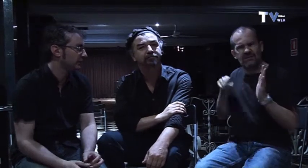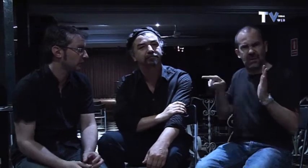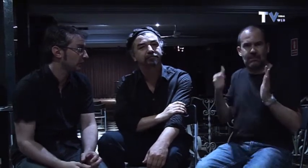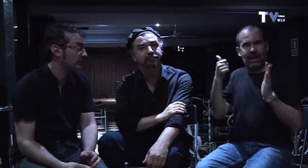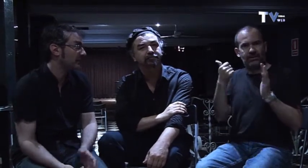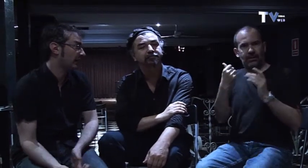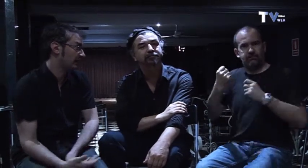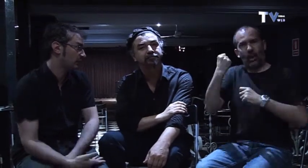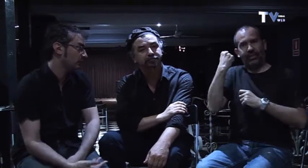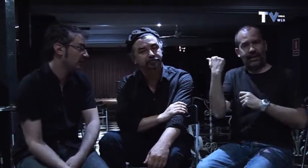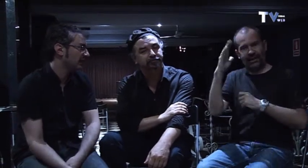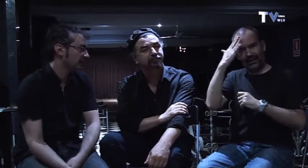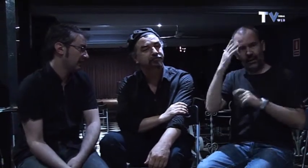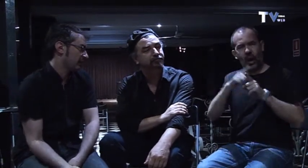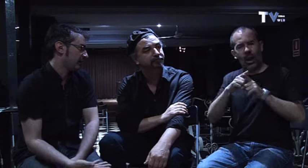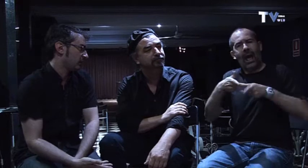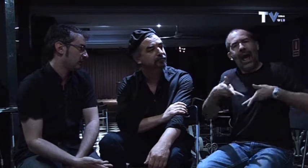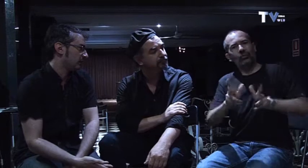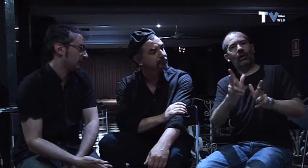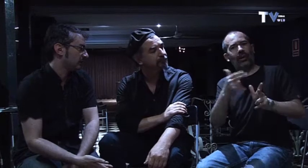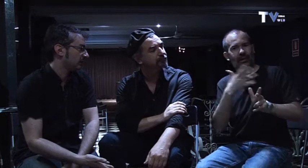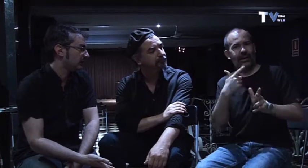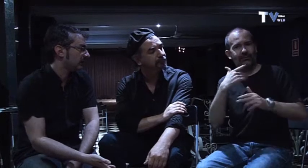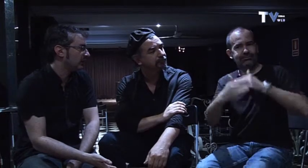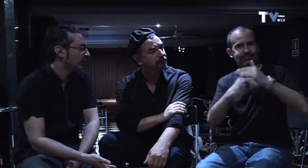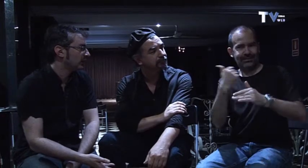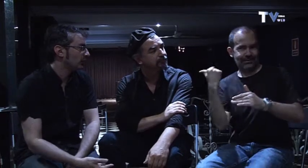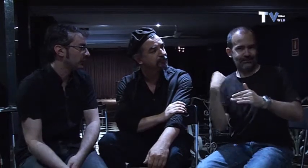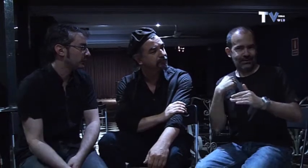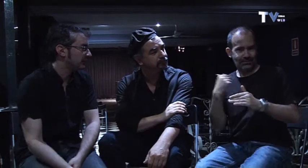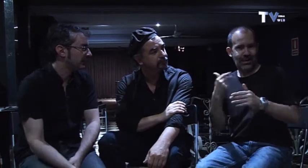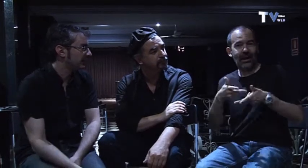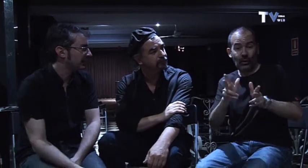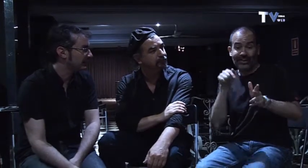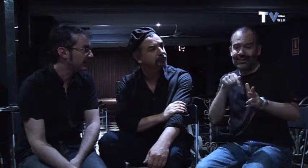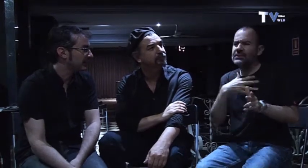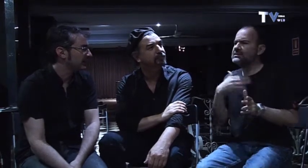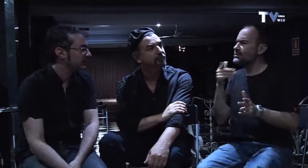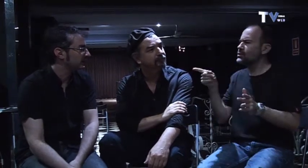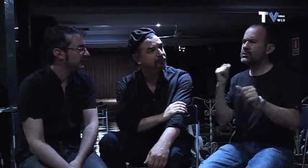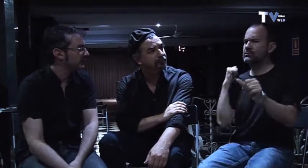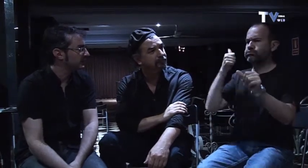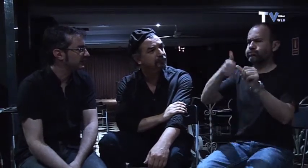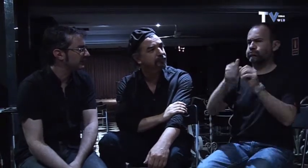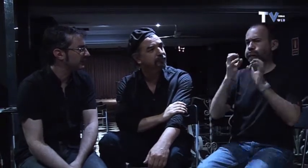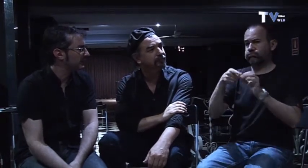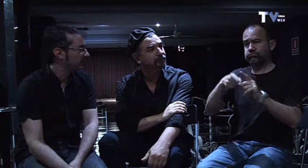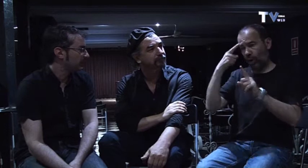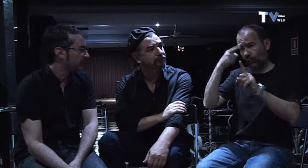solas yo quería cumplir aquí con Yuri que claro como aquí corresponsal de la sala pues me gustaría saber por ejemplo